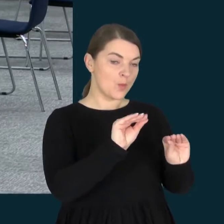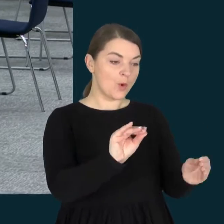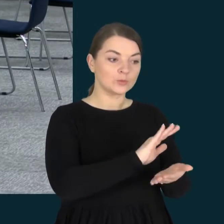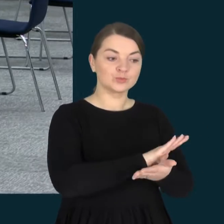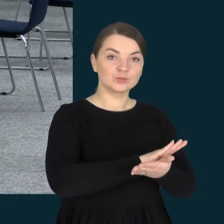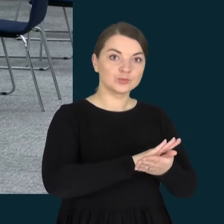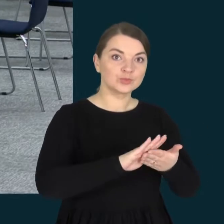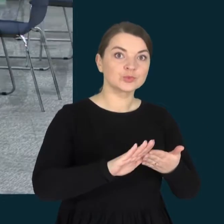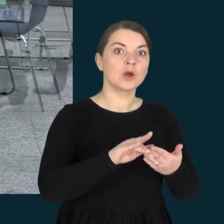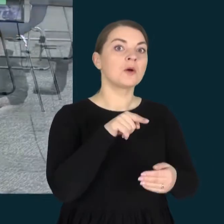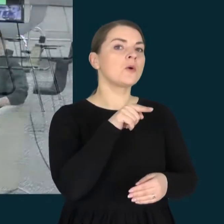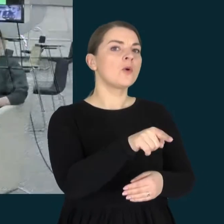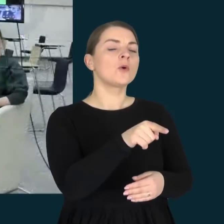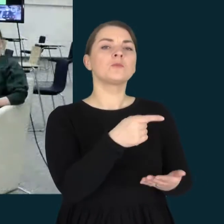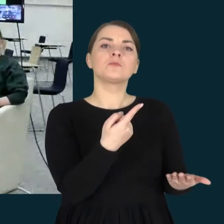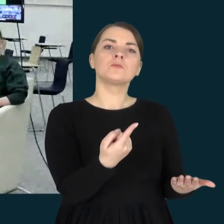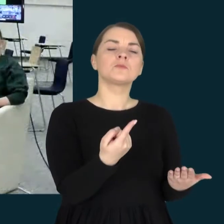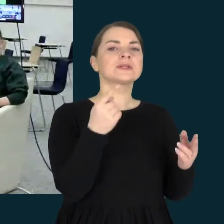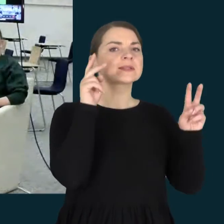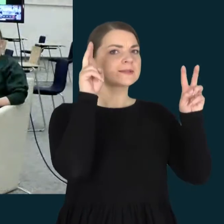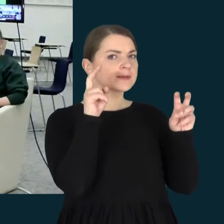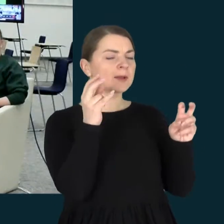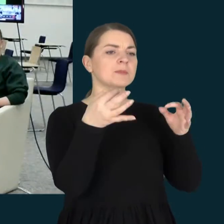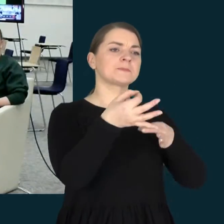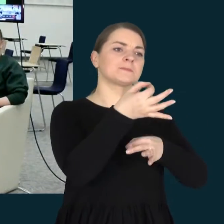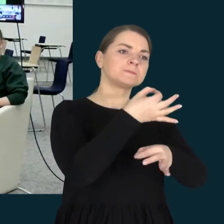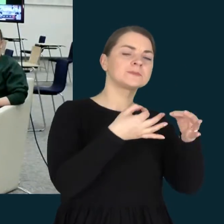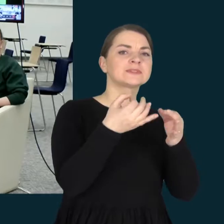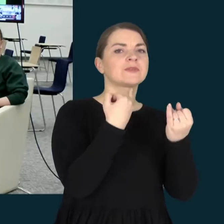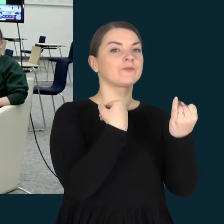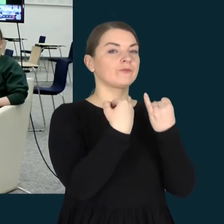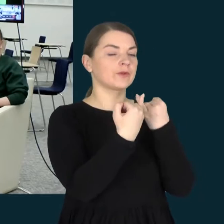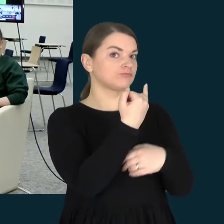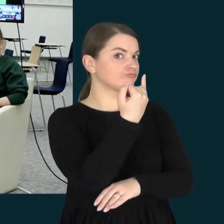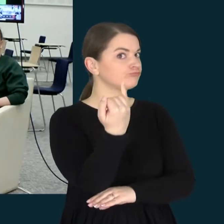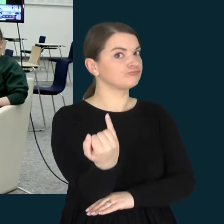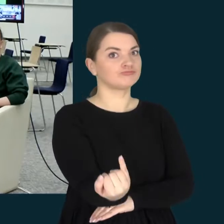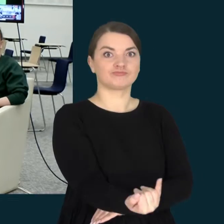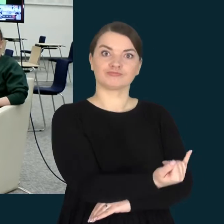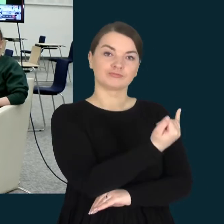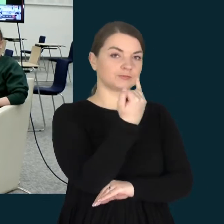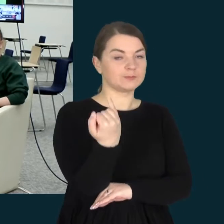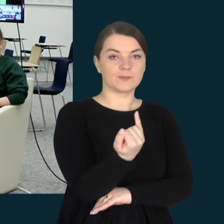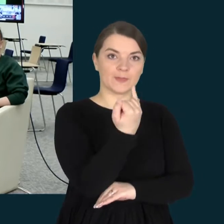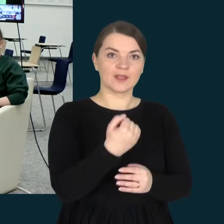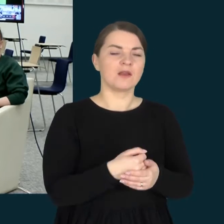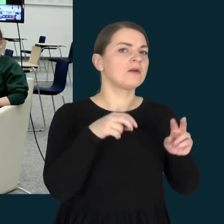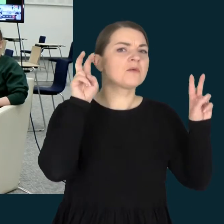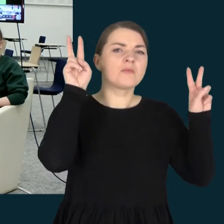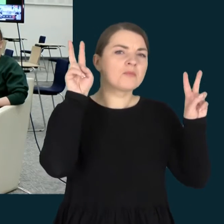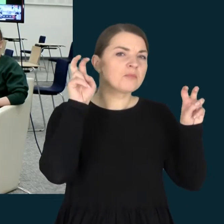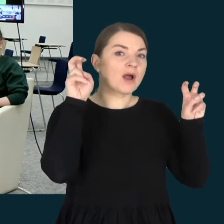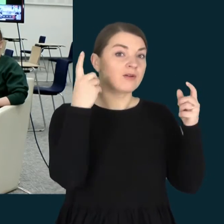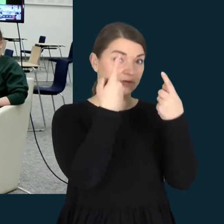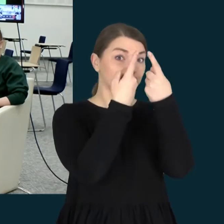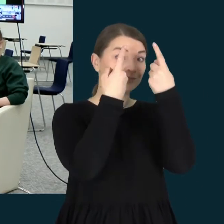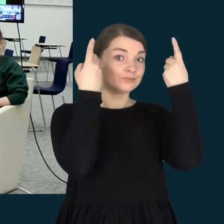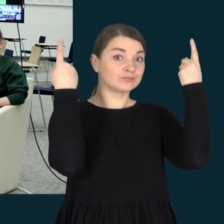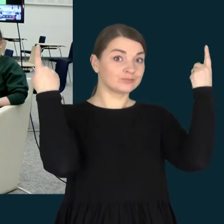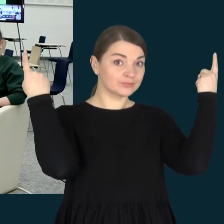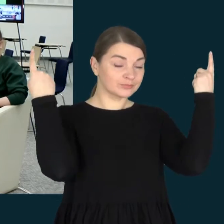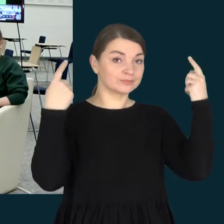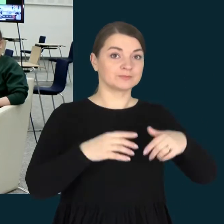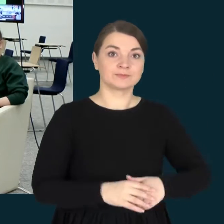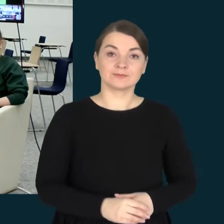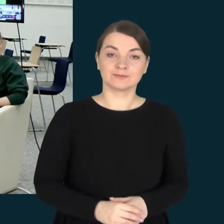šniekės visai, visai, visai įdomiai tema. Atsituoji temos pavadinimą, kai medicina buvo